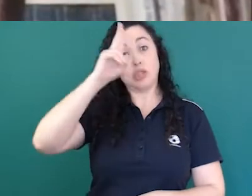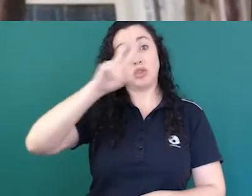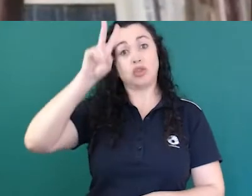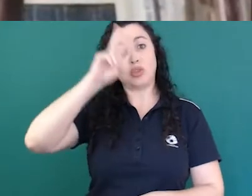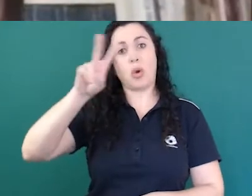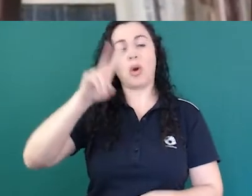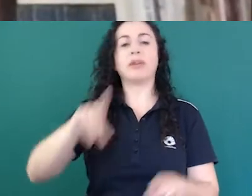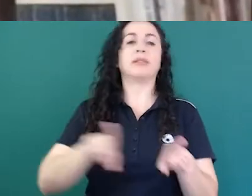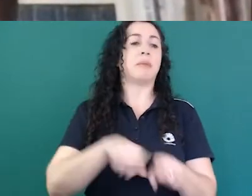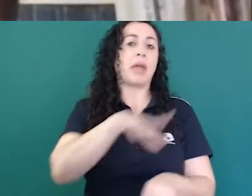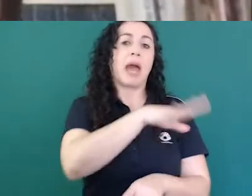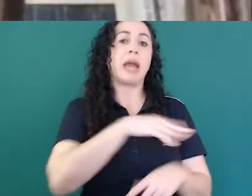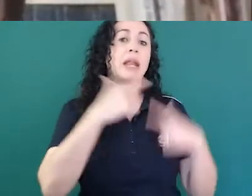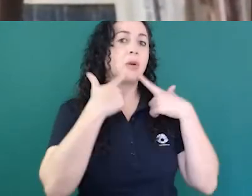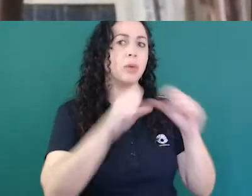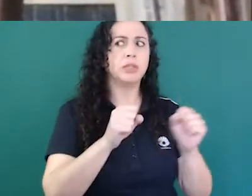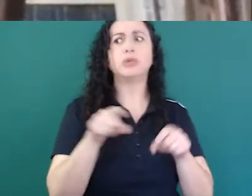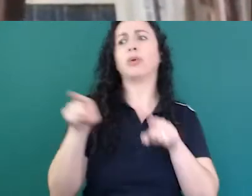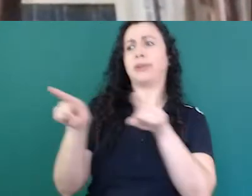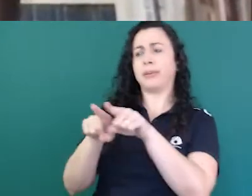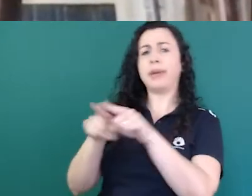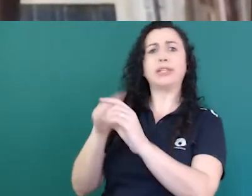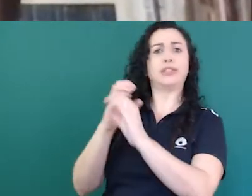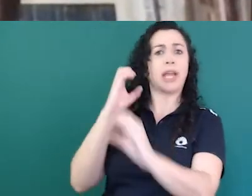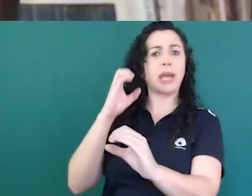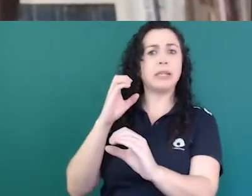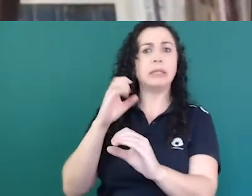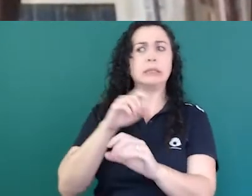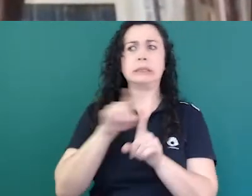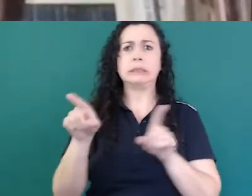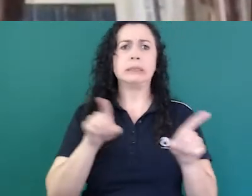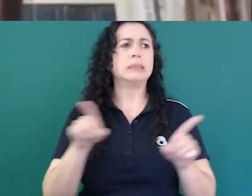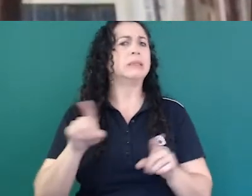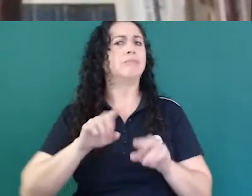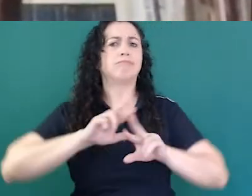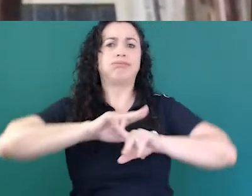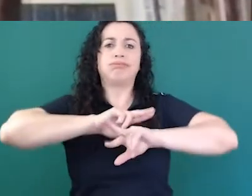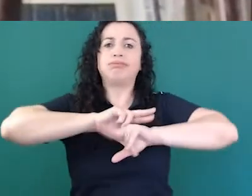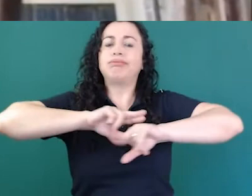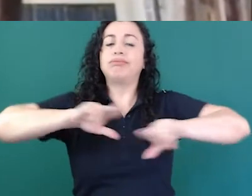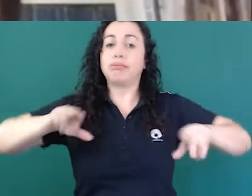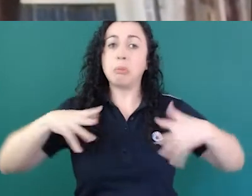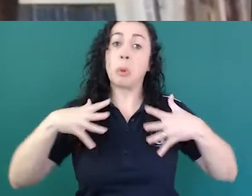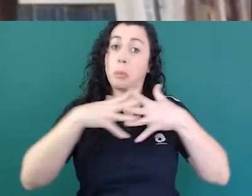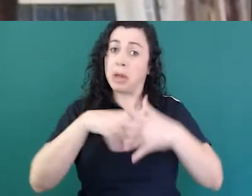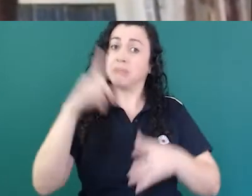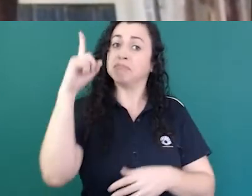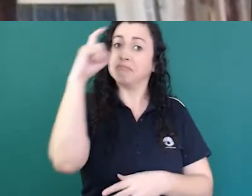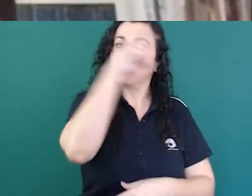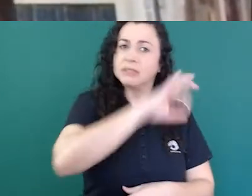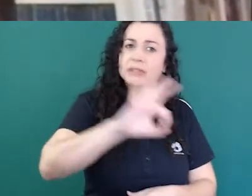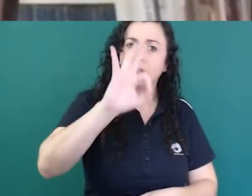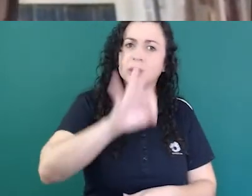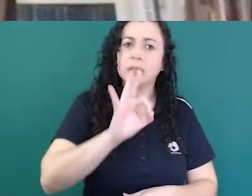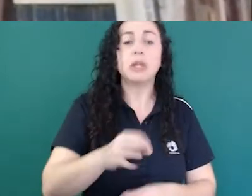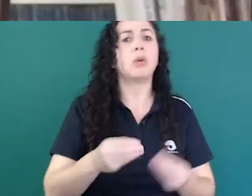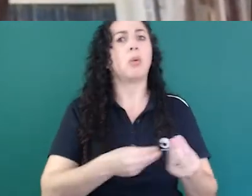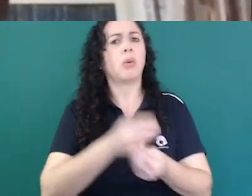engenharia que são complexos e como fazer a tradução disso e nisso eu fiquei pensando